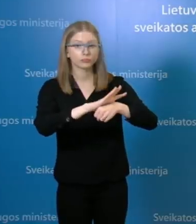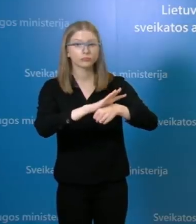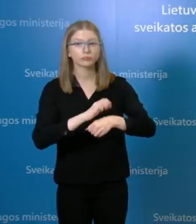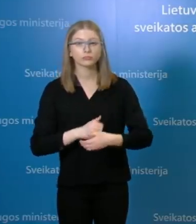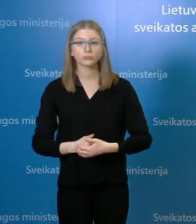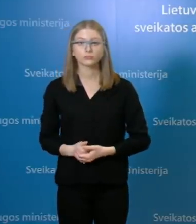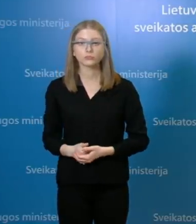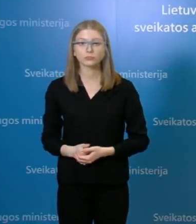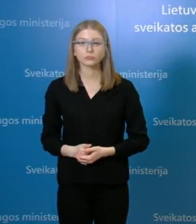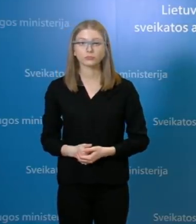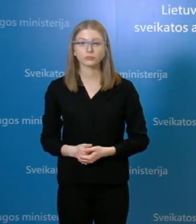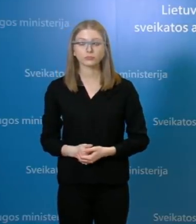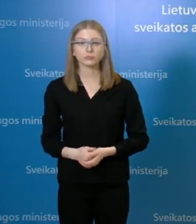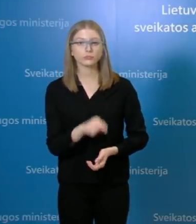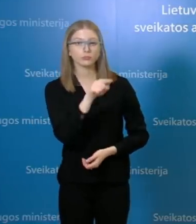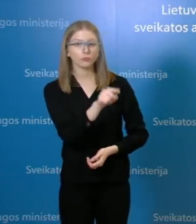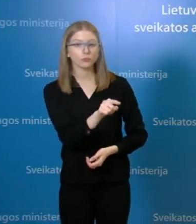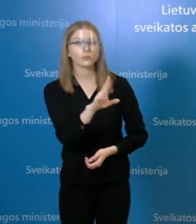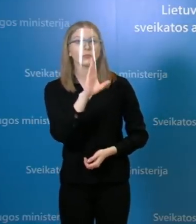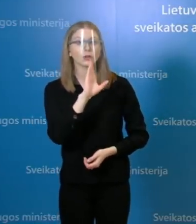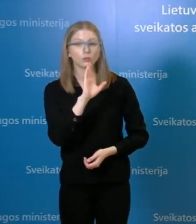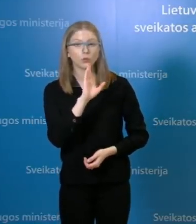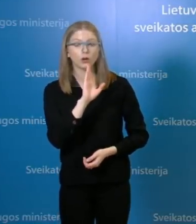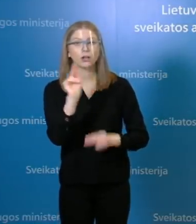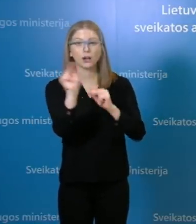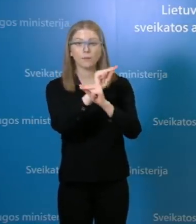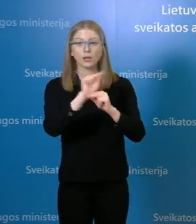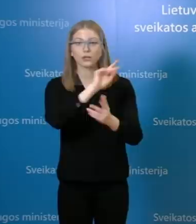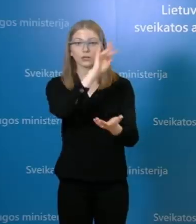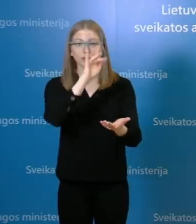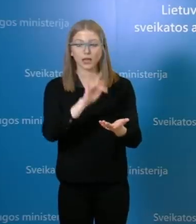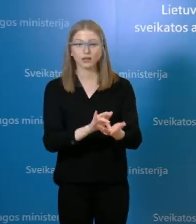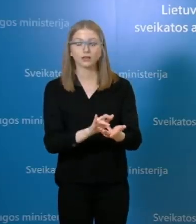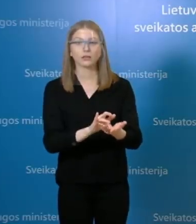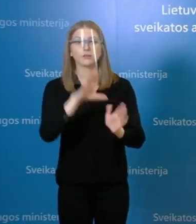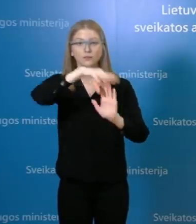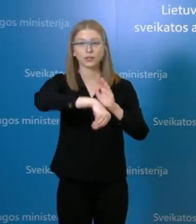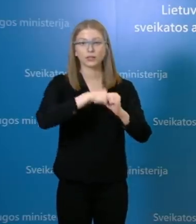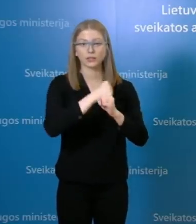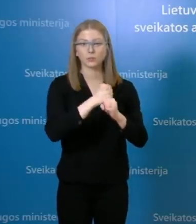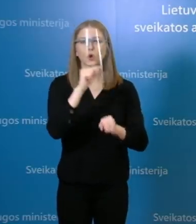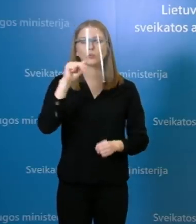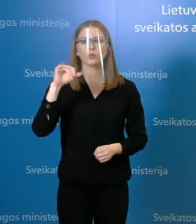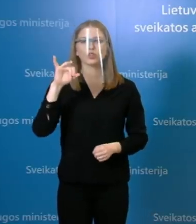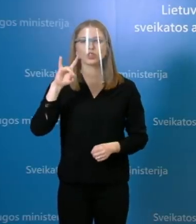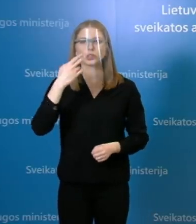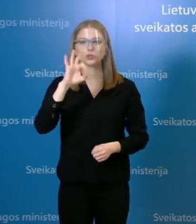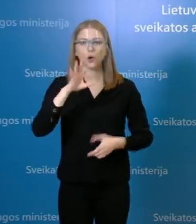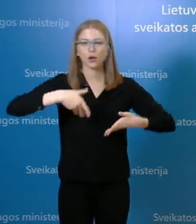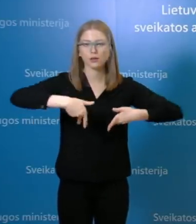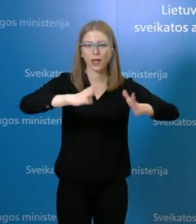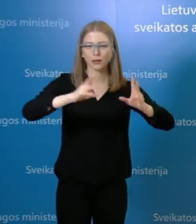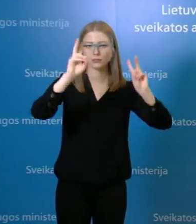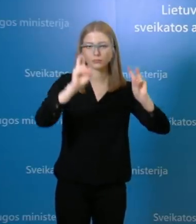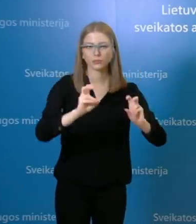Ir šis asmo dirbo rehabilitacijos centre pušino kelios. Taigi būtent su šiuo rehabilitacijos centru tiek